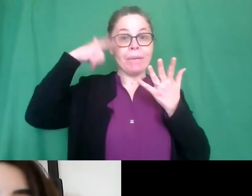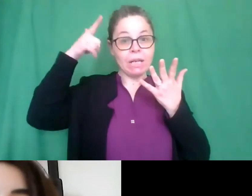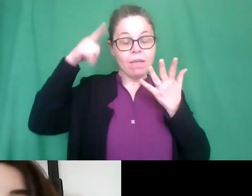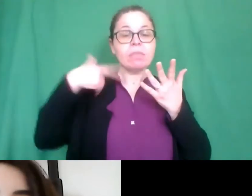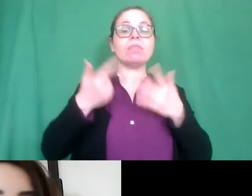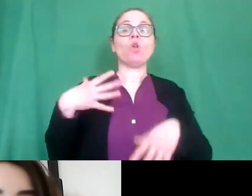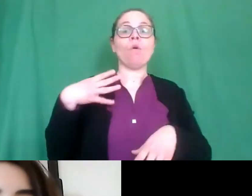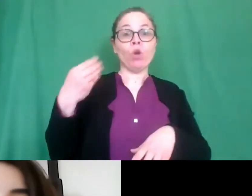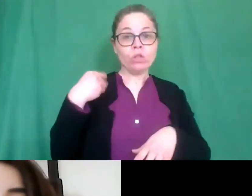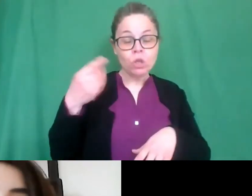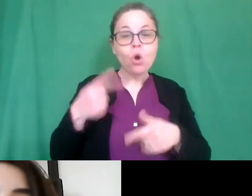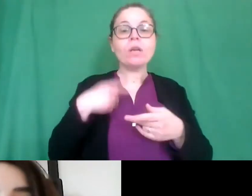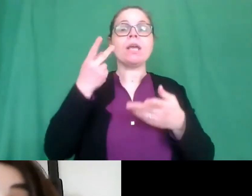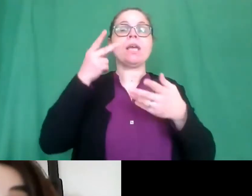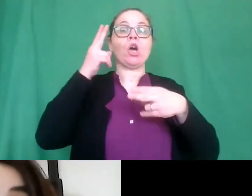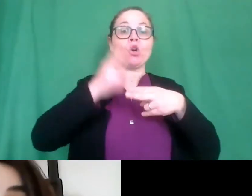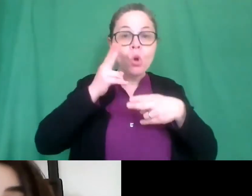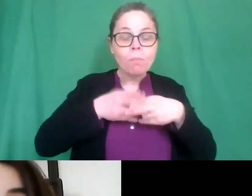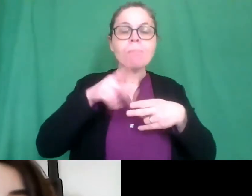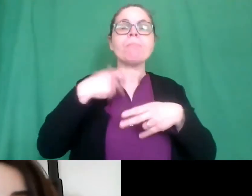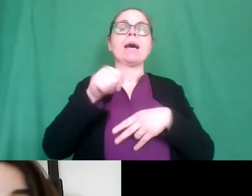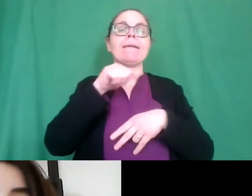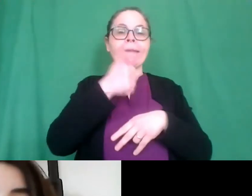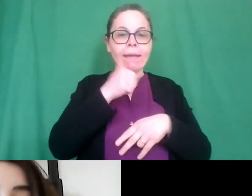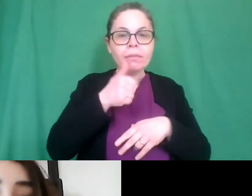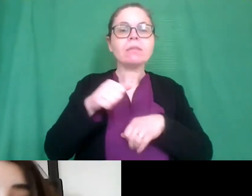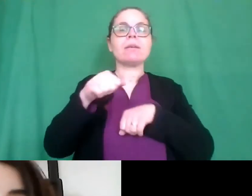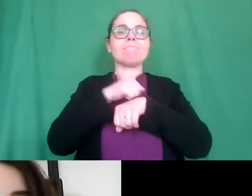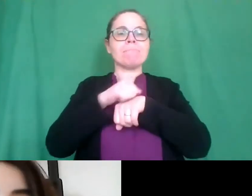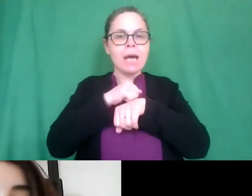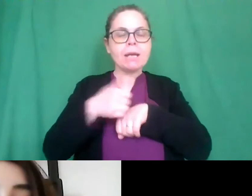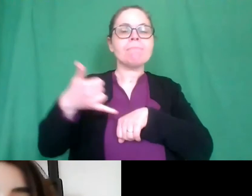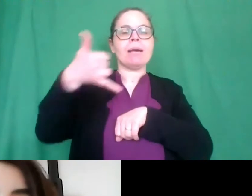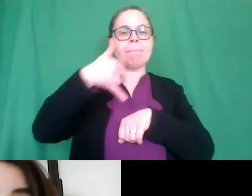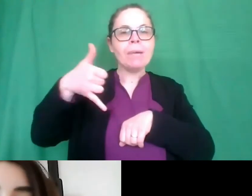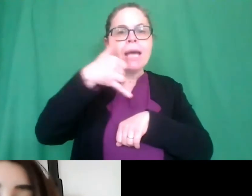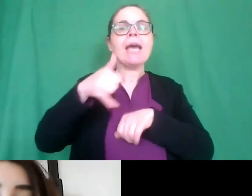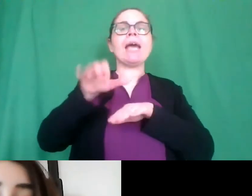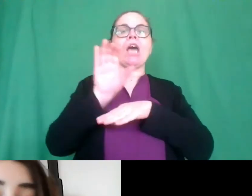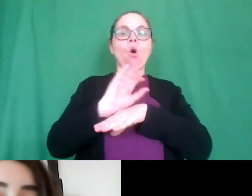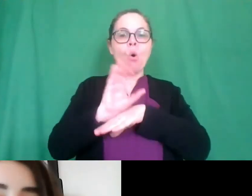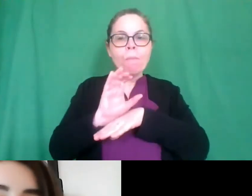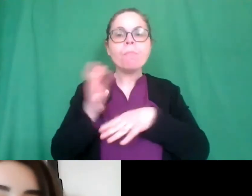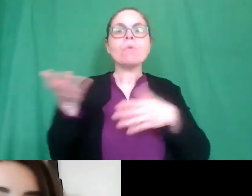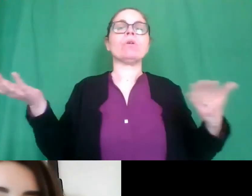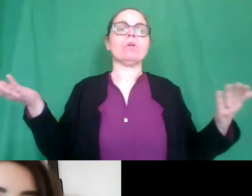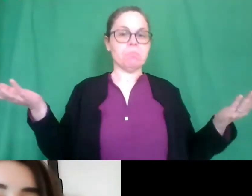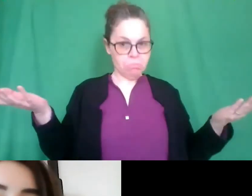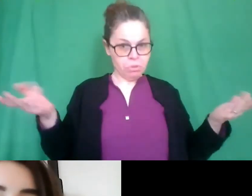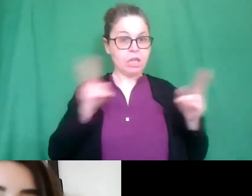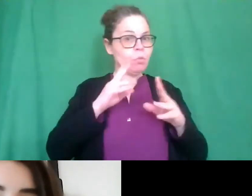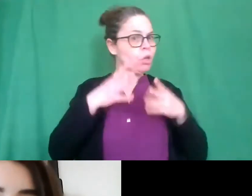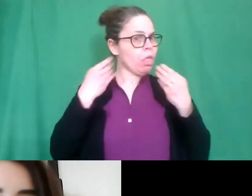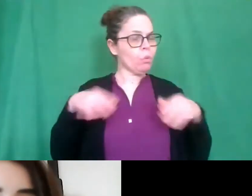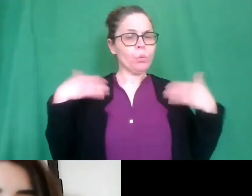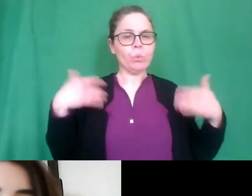frosinone roma rieti parma imperia como e devo dire che in realtà